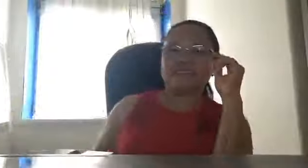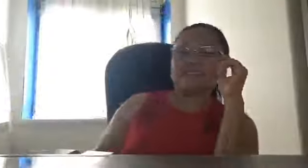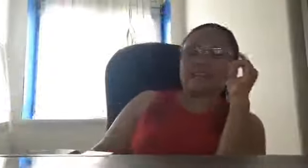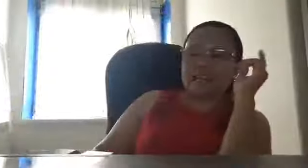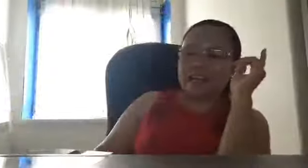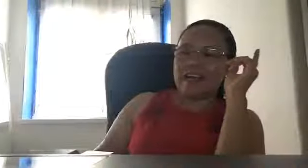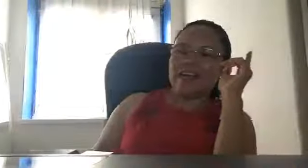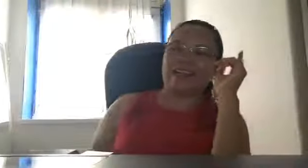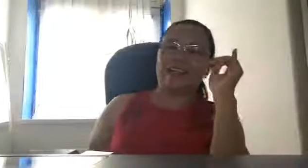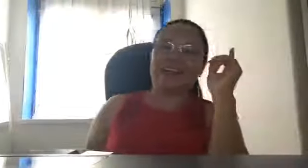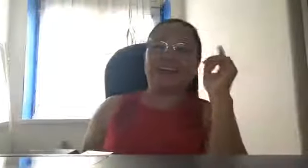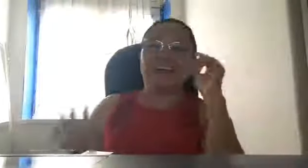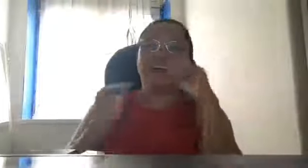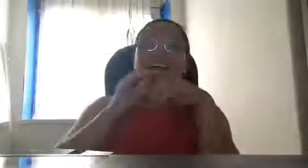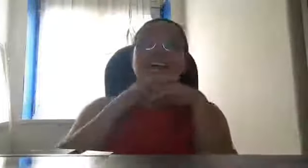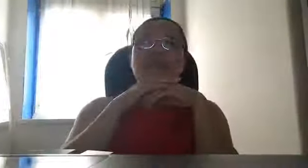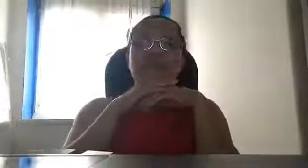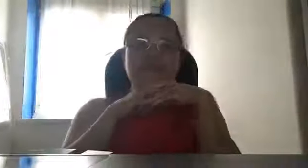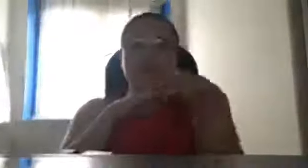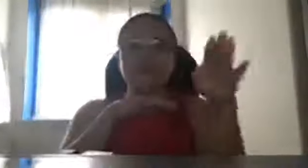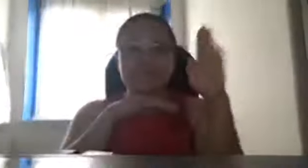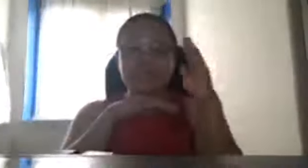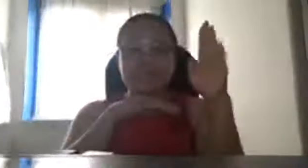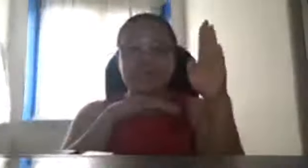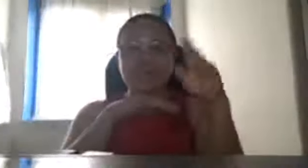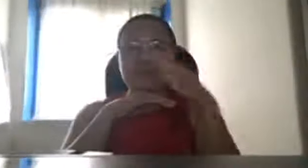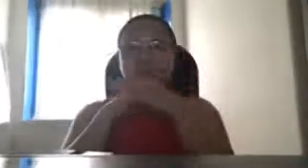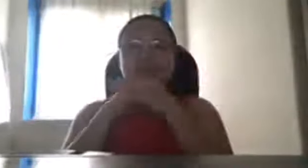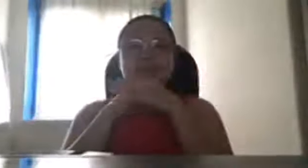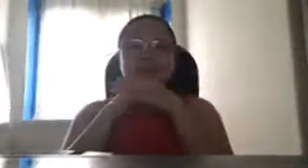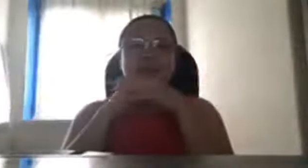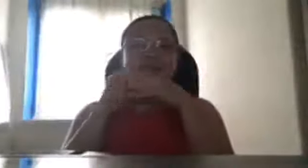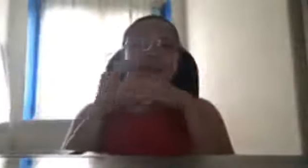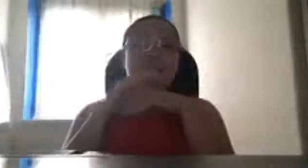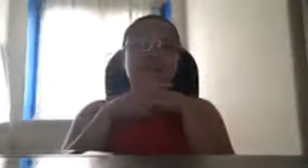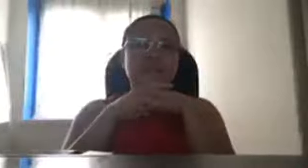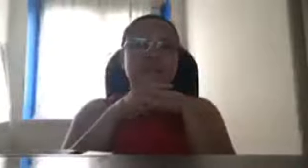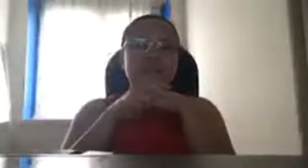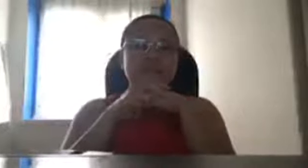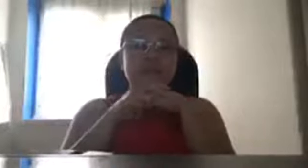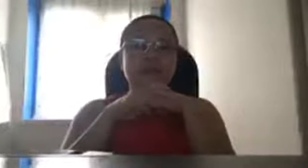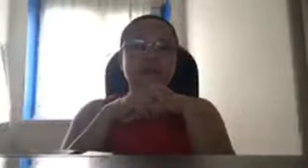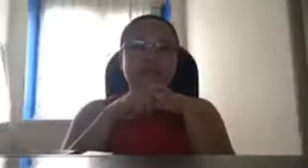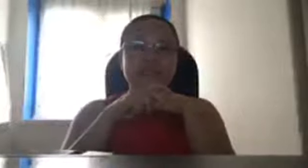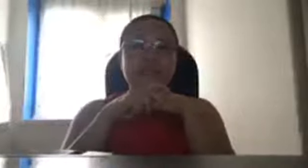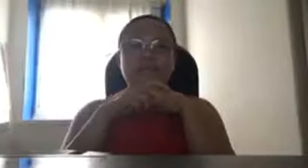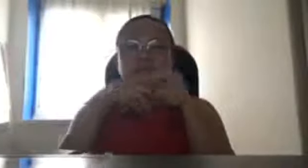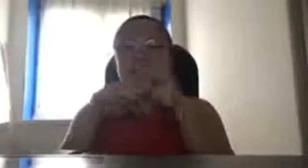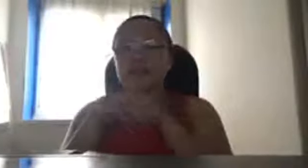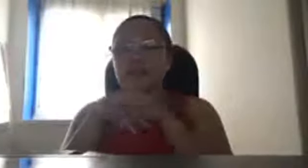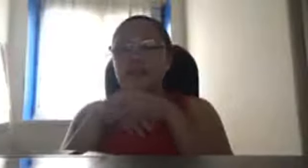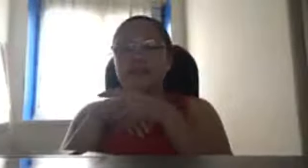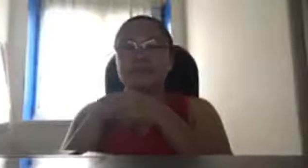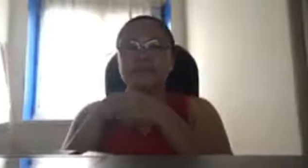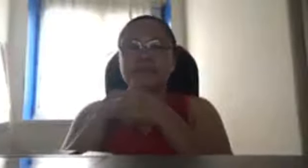kaya pero ay salud yun sa mga sa mga matatapag dyan ng mga activist